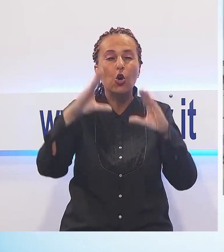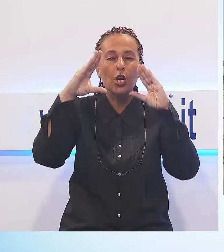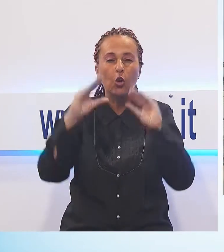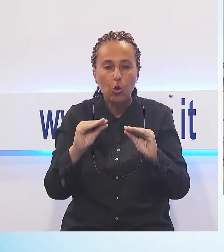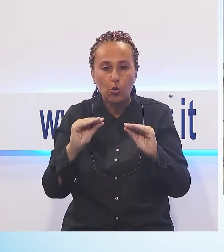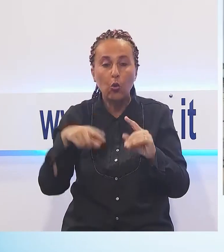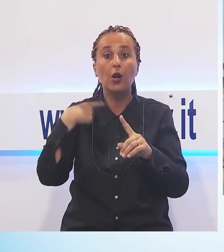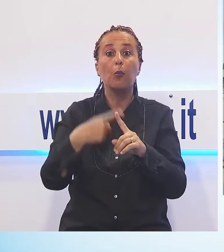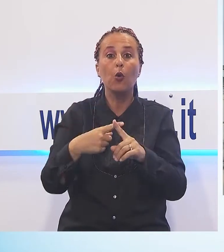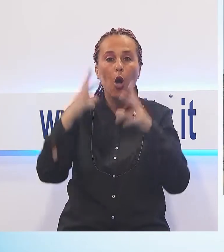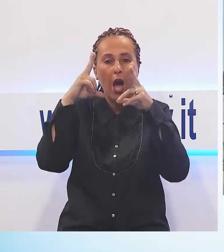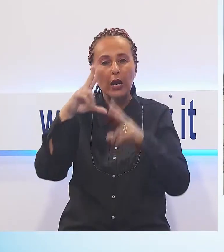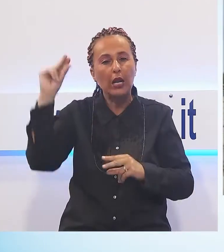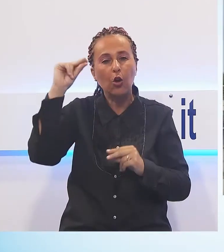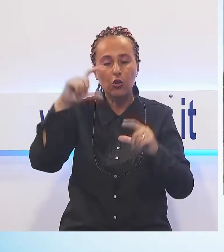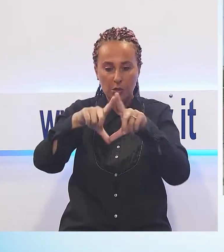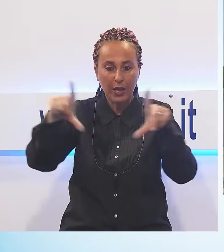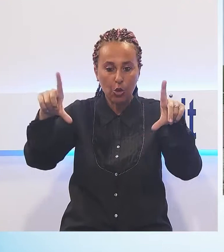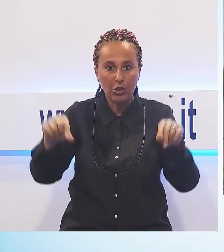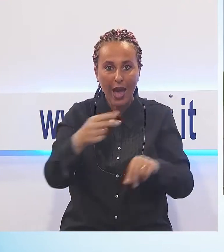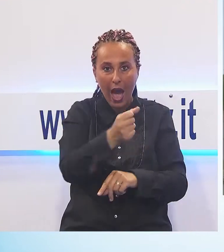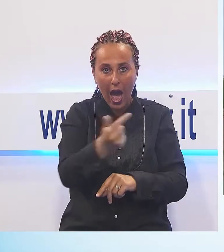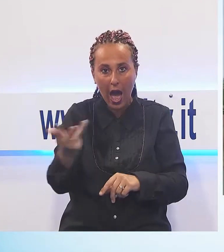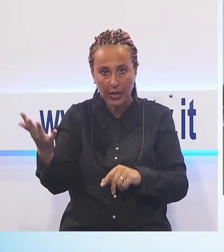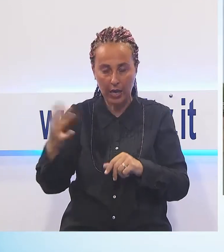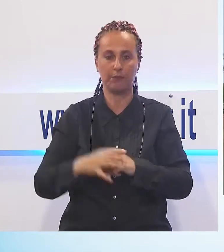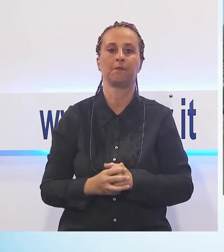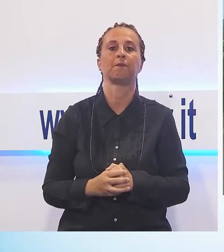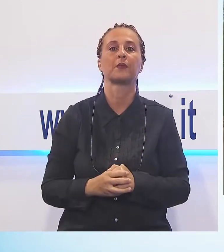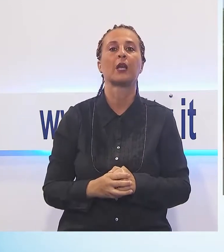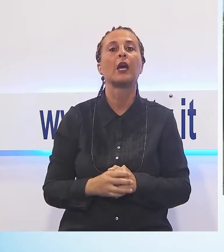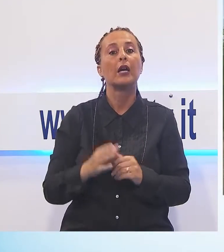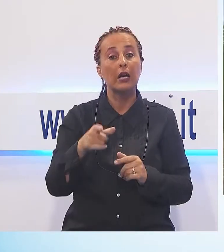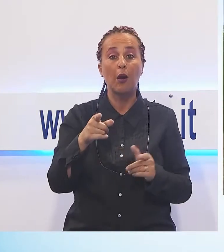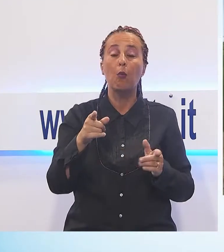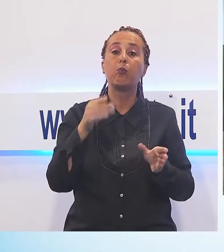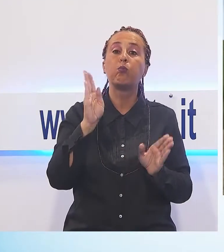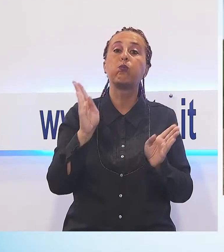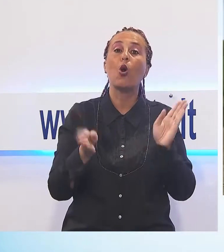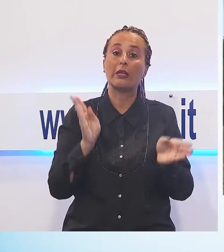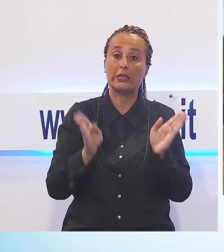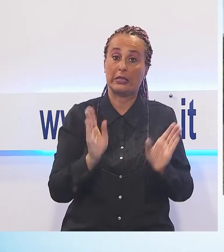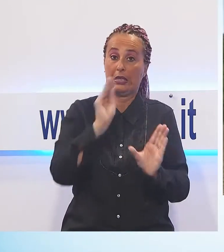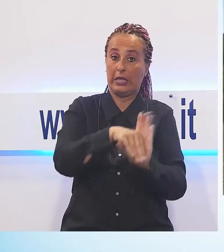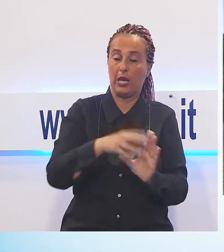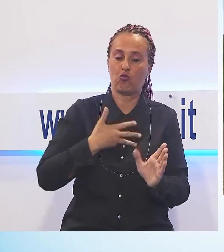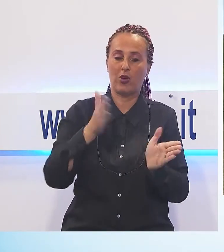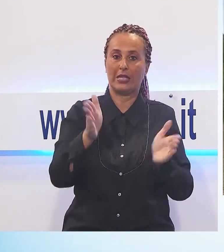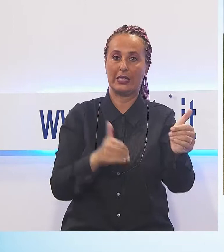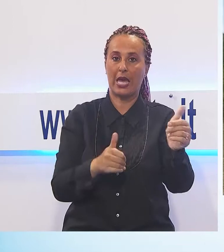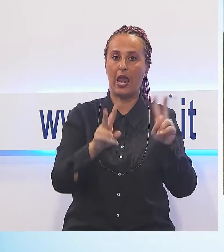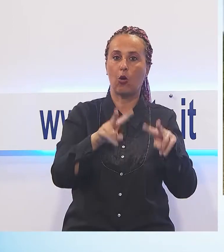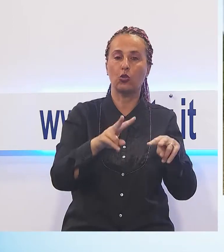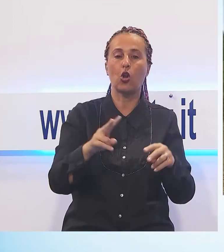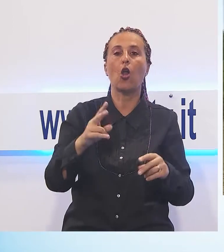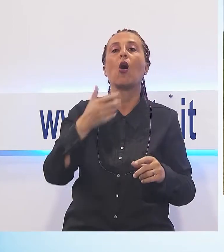targhe. All'interno del comando di Polizia Municipale è stata installata una nuova sala di controllo da cui è possibile visualizzare le immagini delle telecamere su